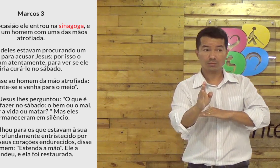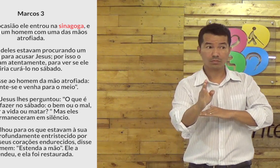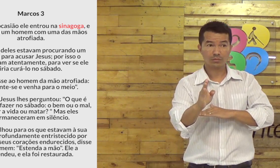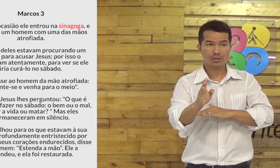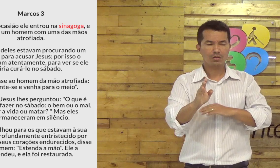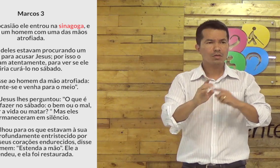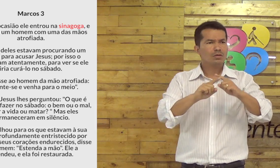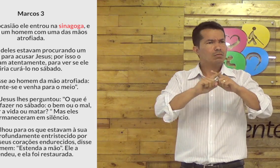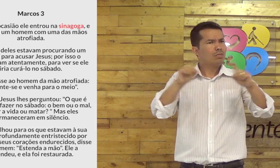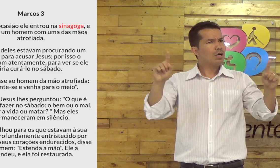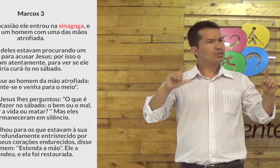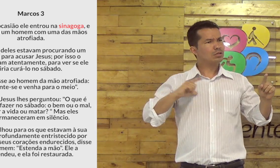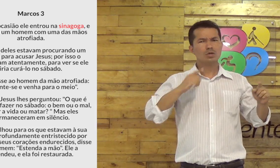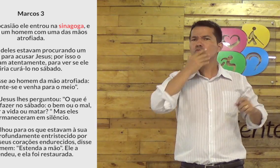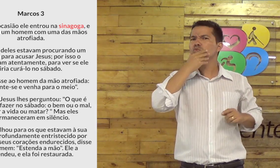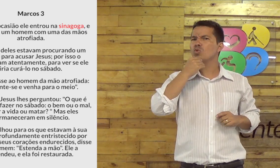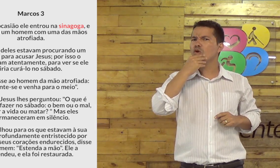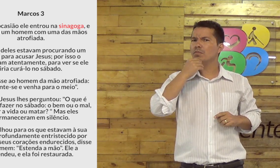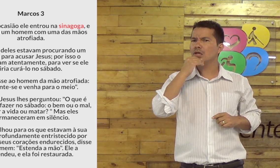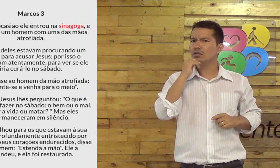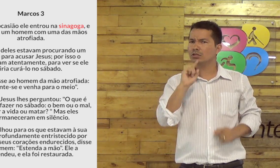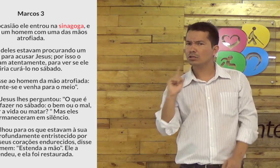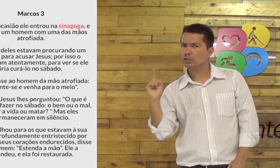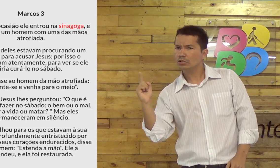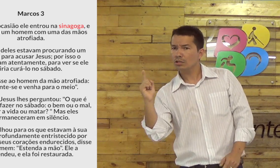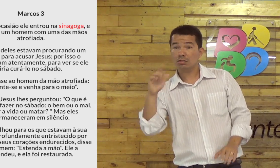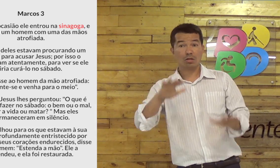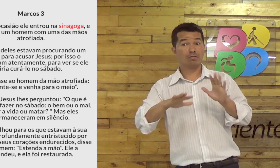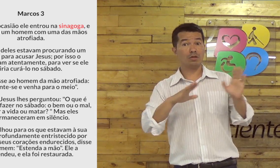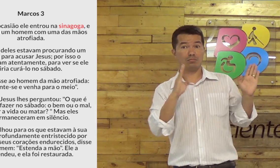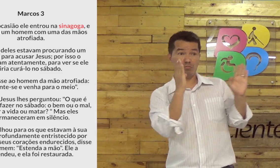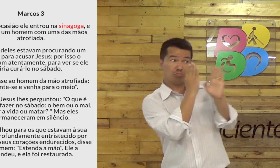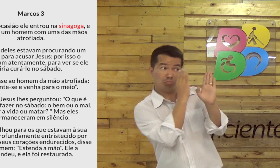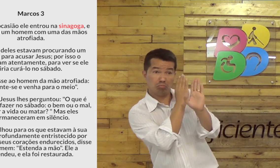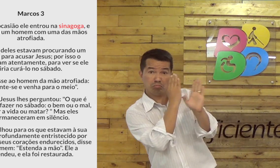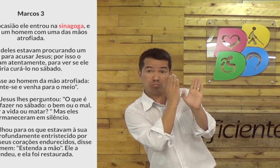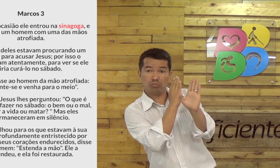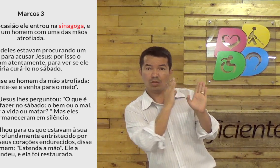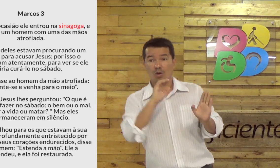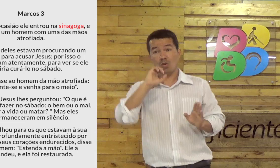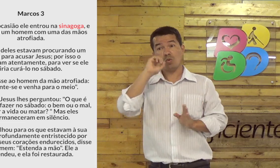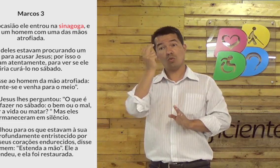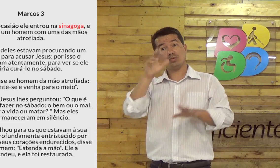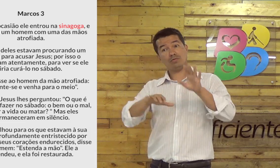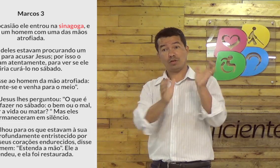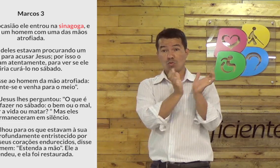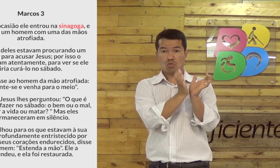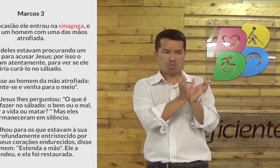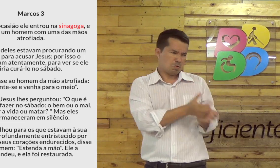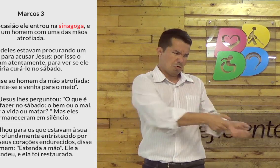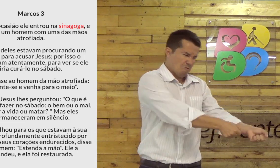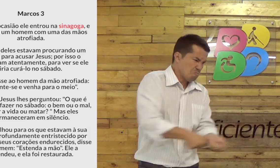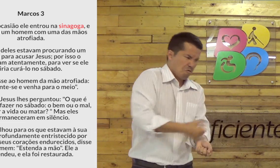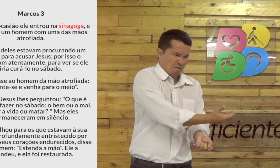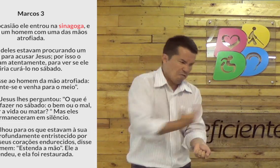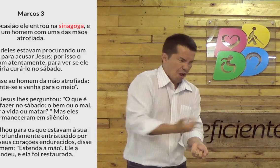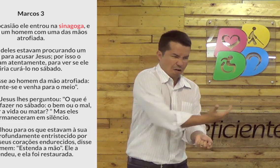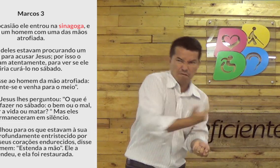Ele entrou na sinagoga, mas, talvez, não sei, um homem talvez estivesse observando